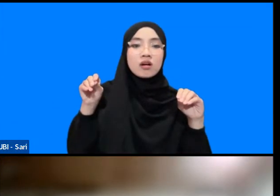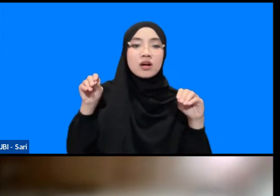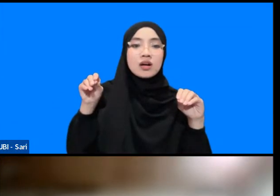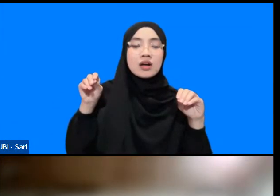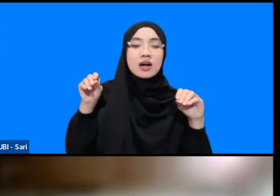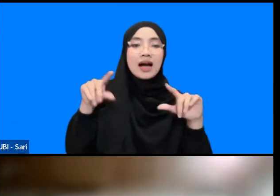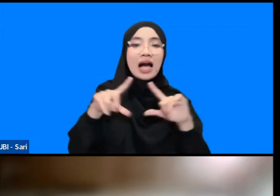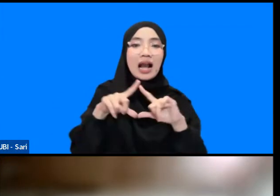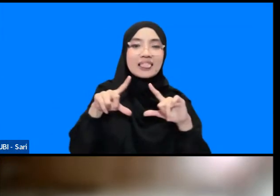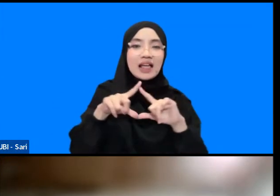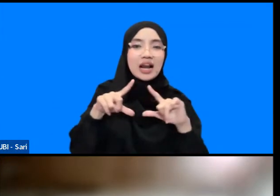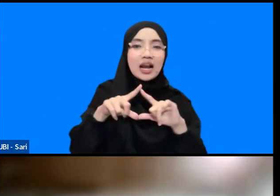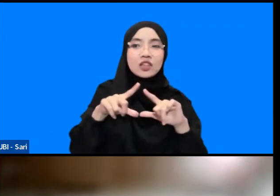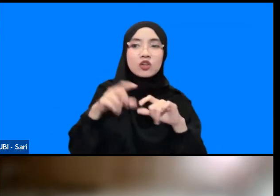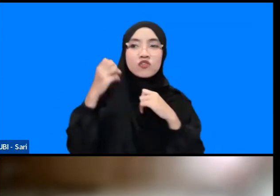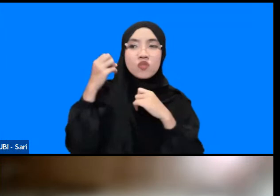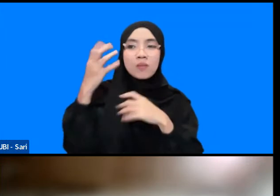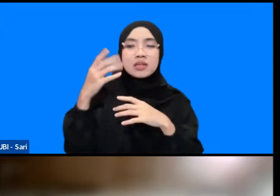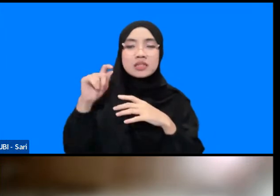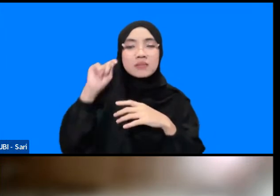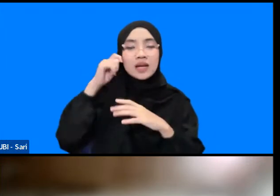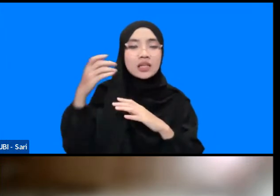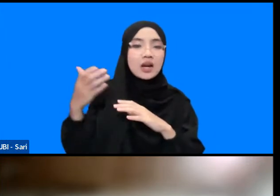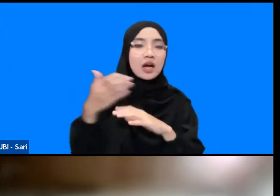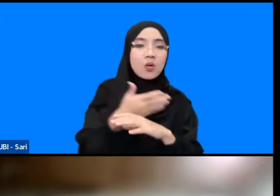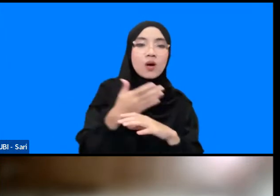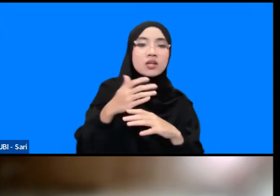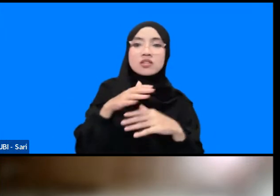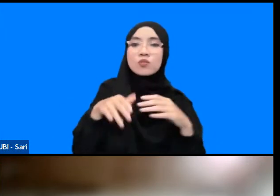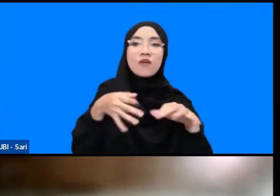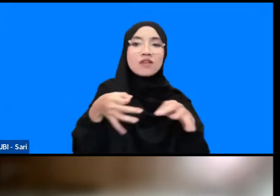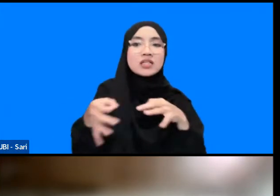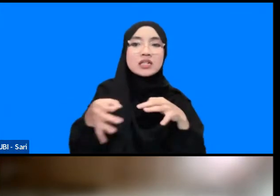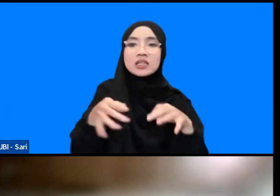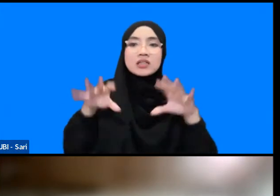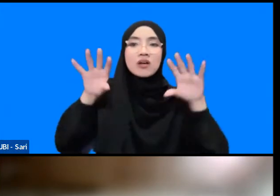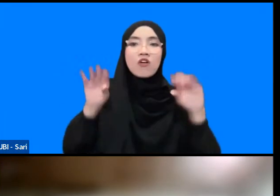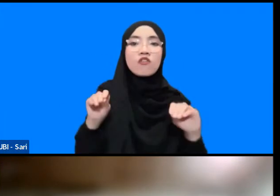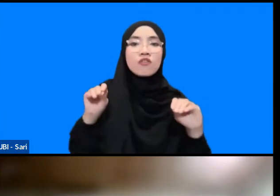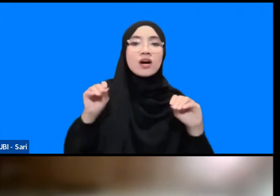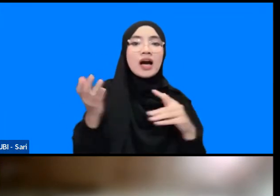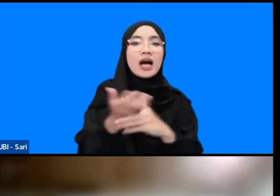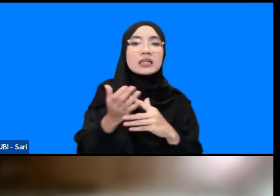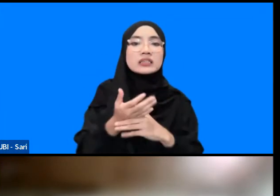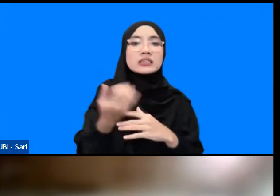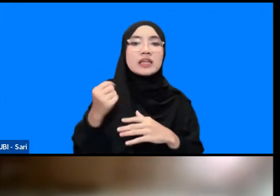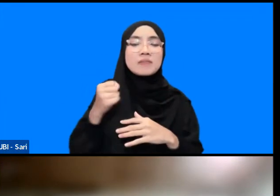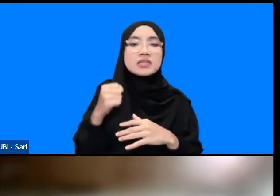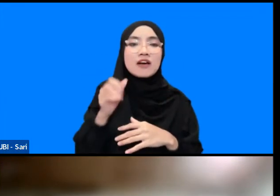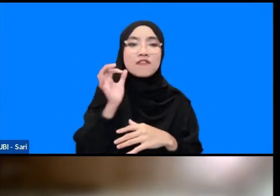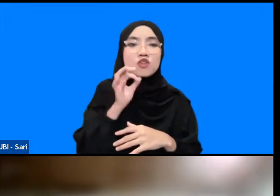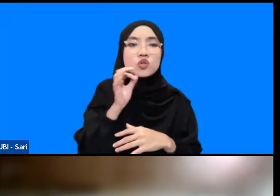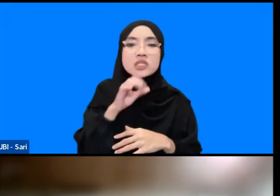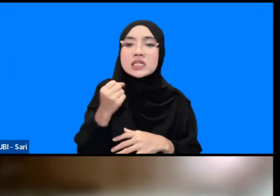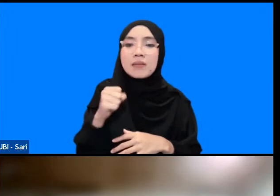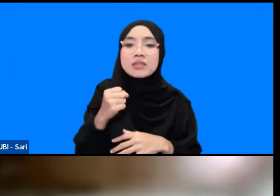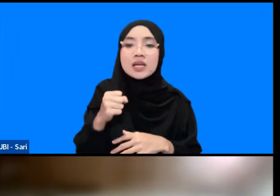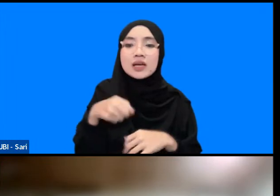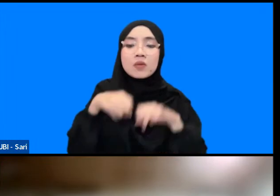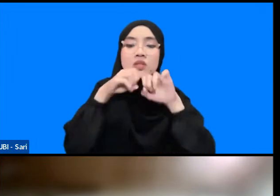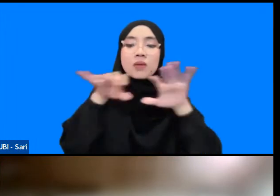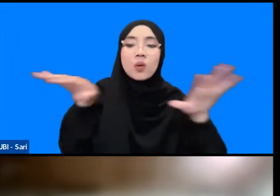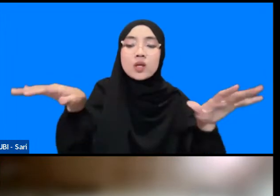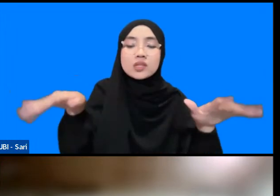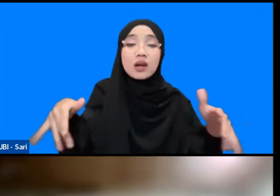alat penerima peringatan dini muda peringatan dini tidak berfungsi dan tidak bisa diakses apa yang akan disebarluaskan